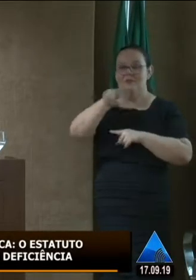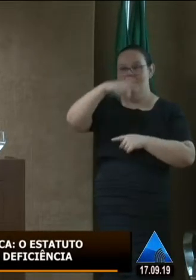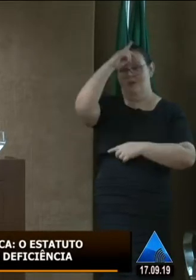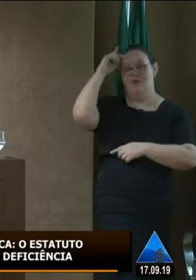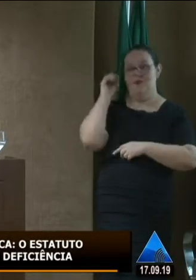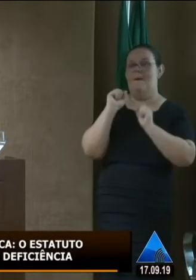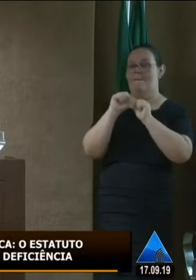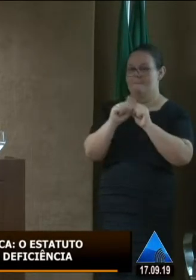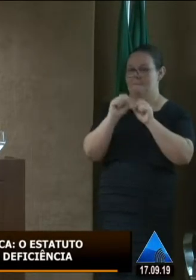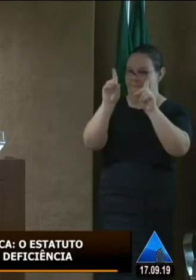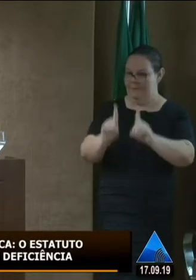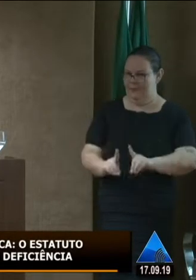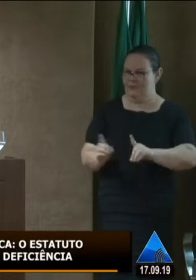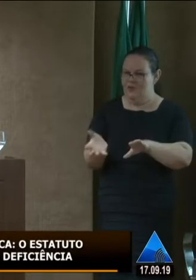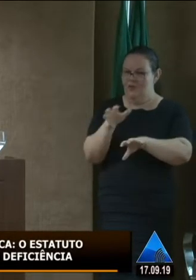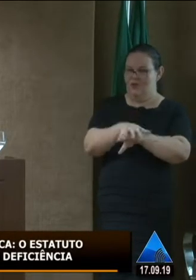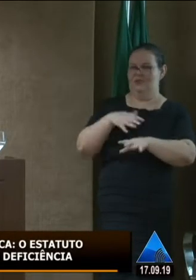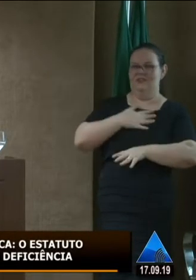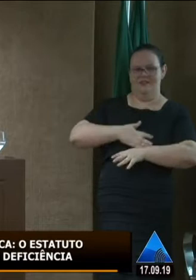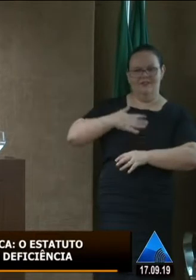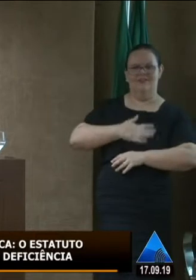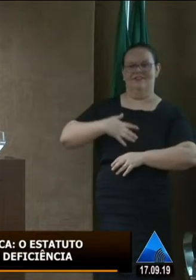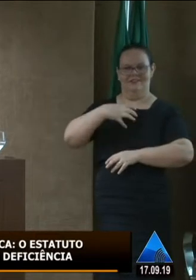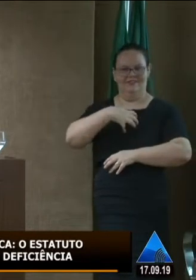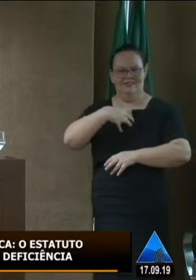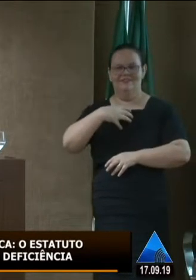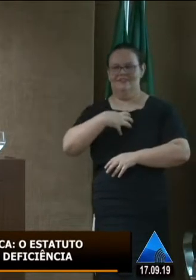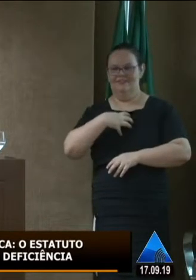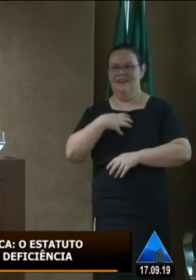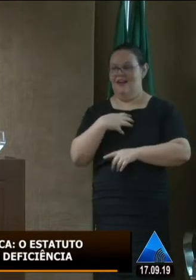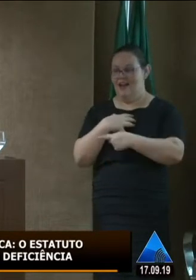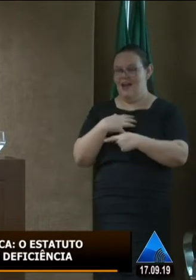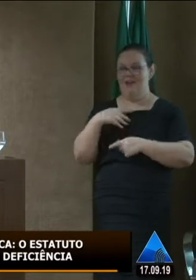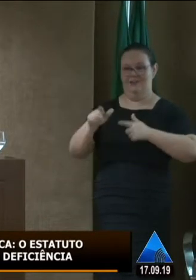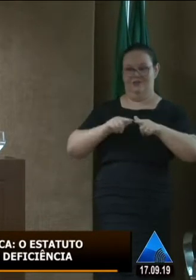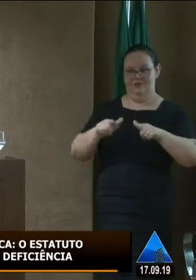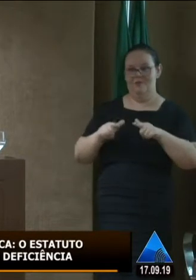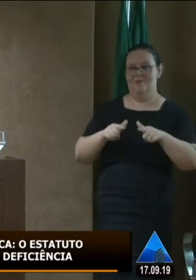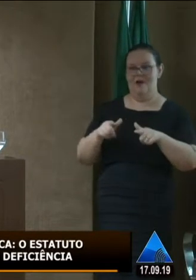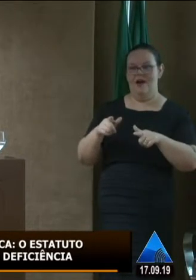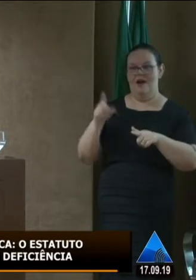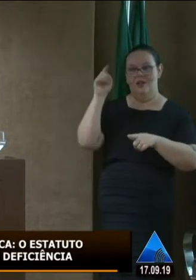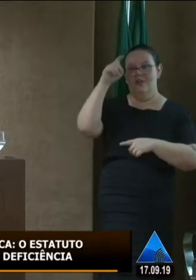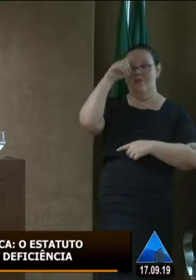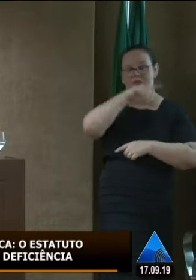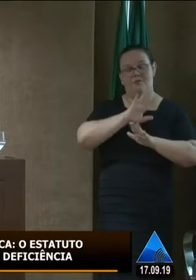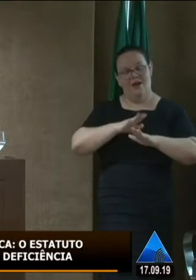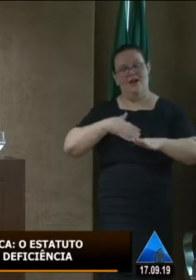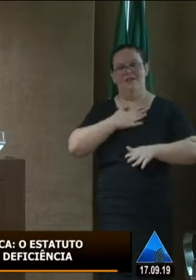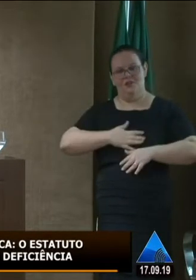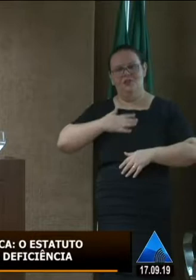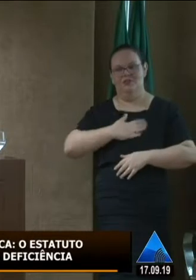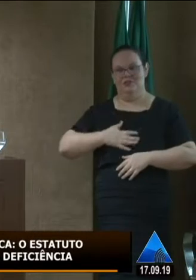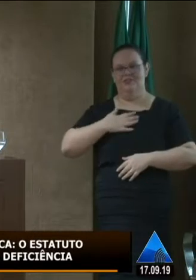inclusas a gente faz um trabalho que é muito difícil é prazeroso fazer esse trabalho